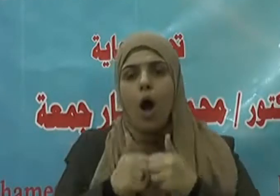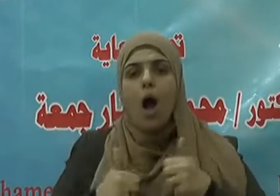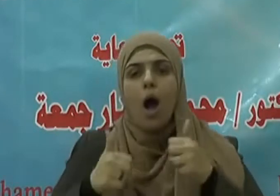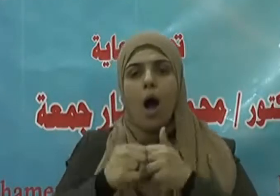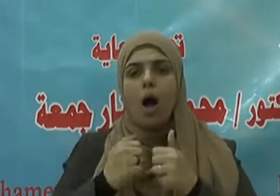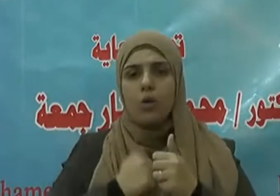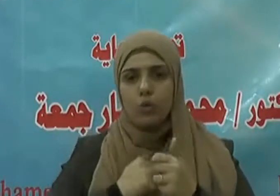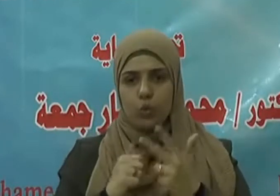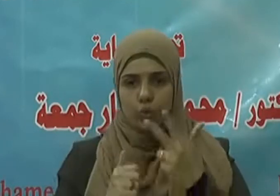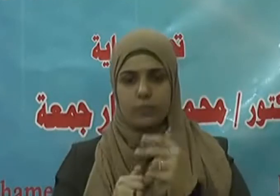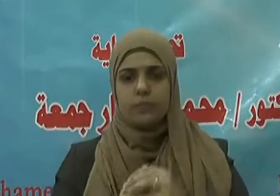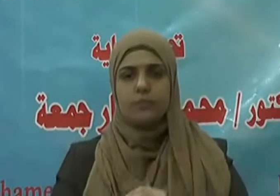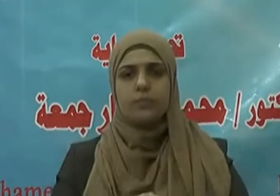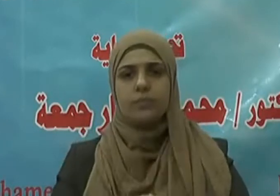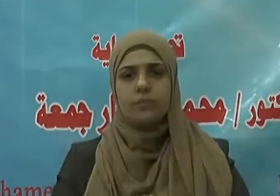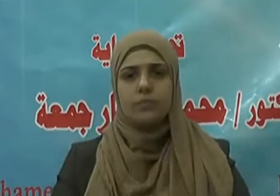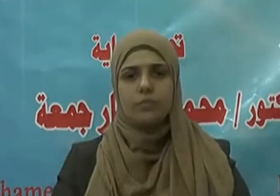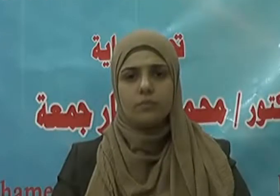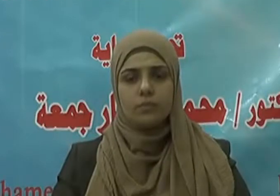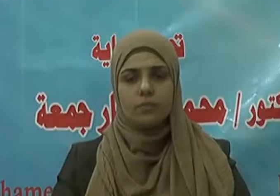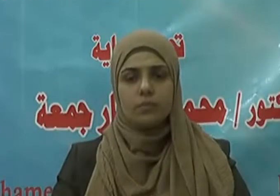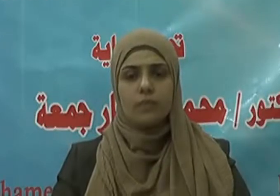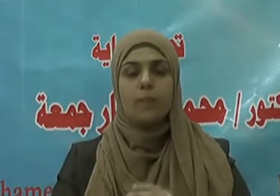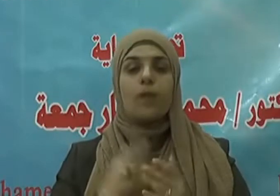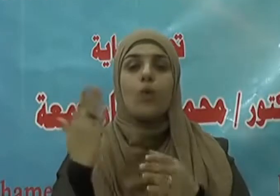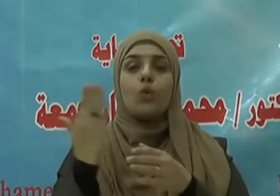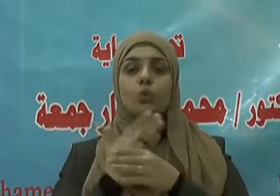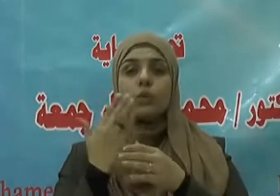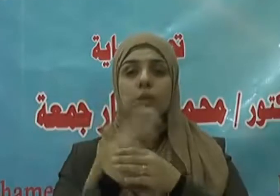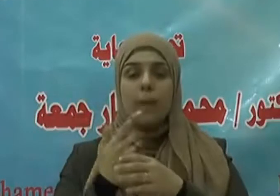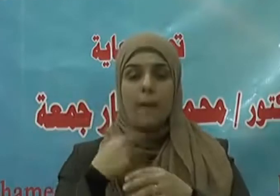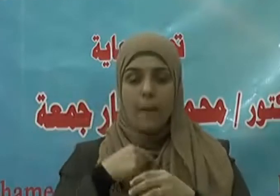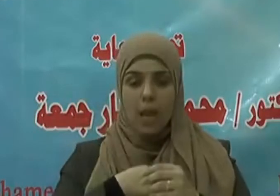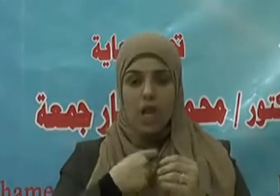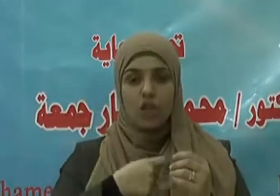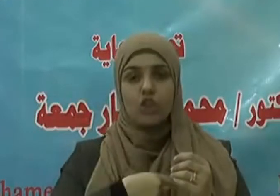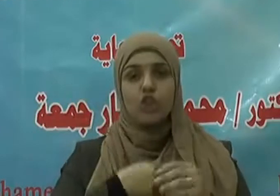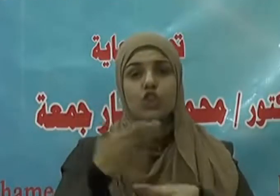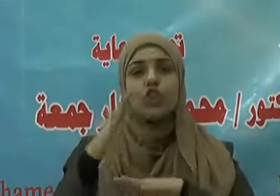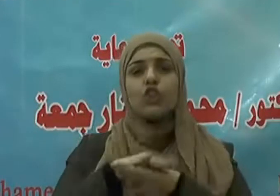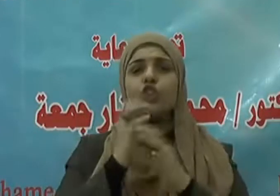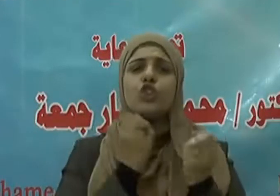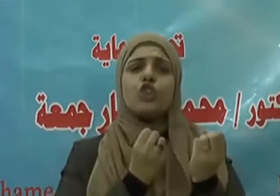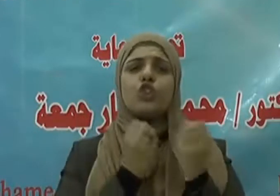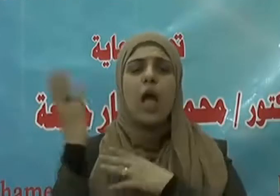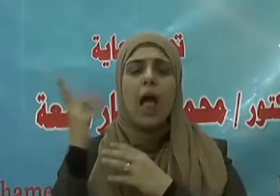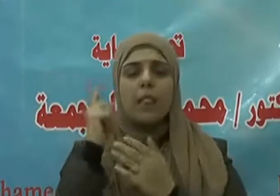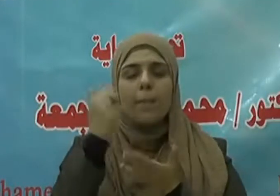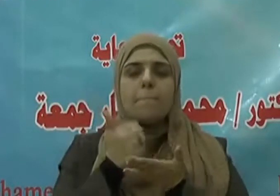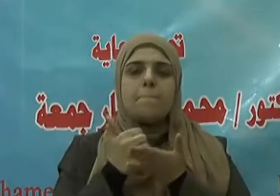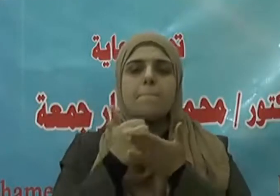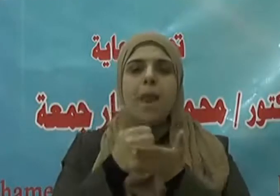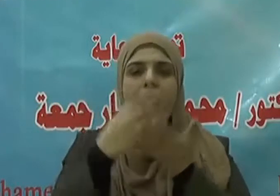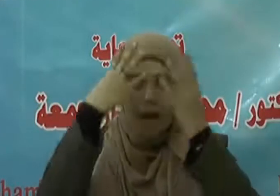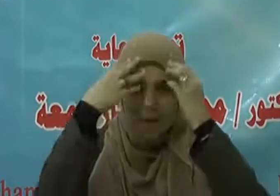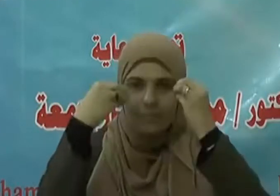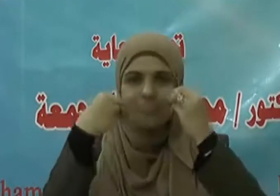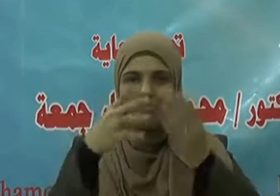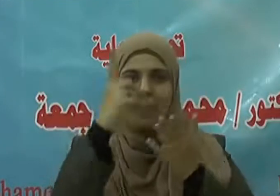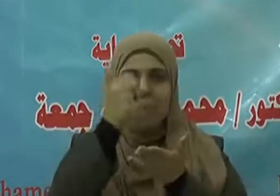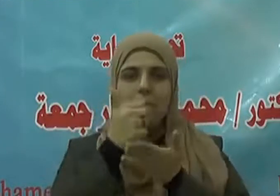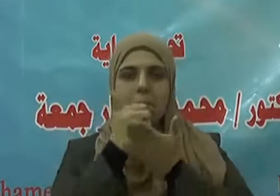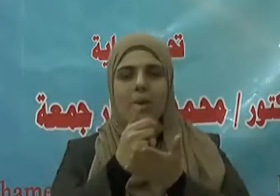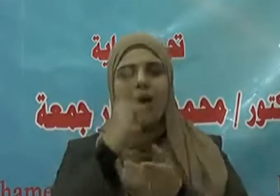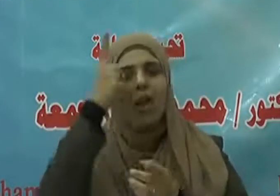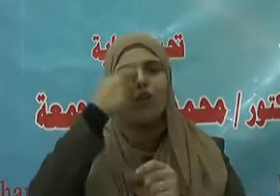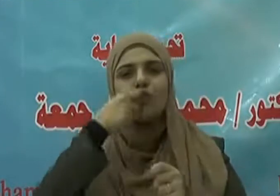لصحة كثير من العبادات قصلاة يقول تعالى يا أيها الذين آمنوا